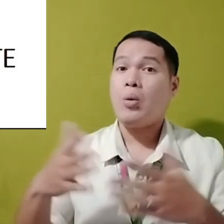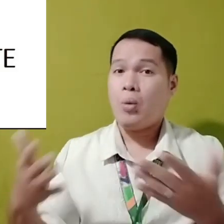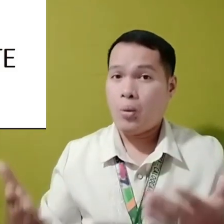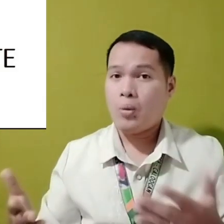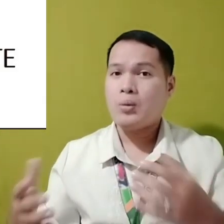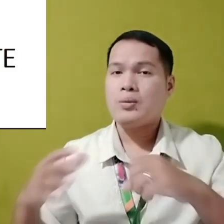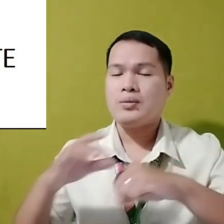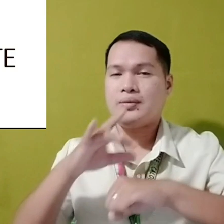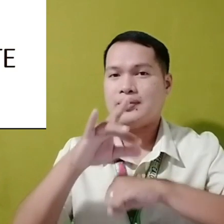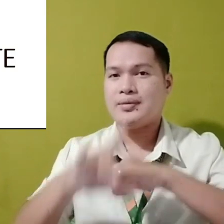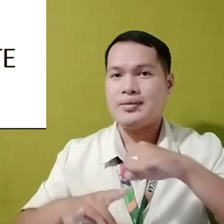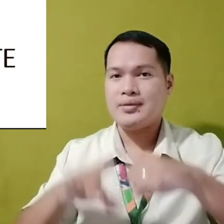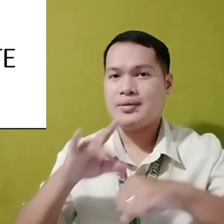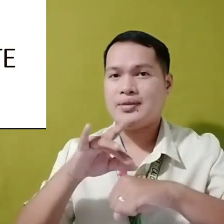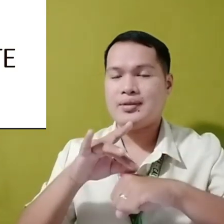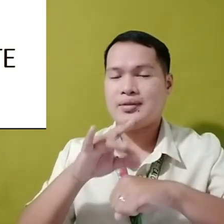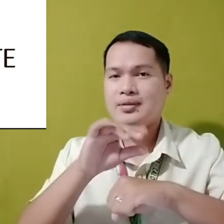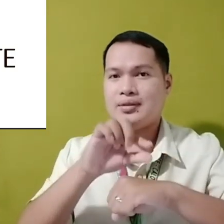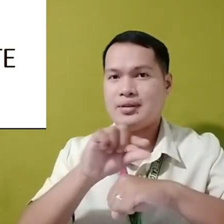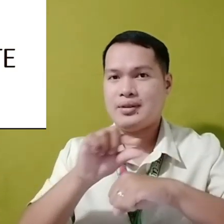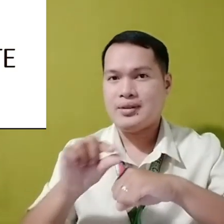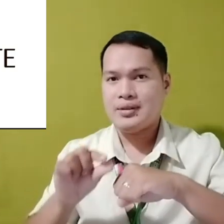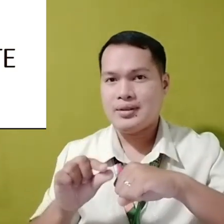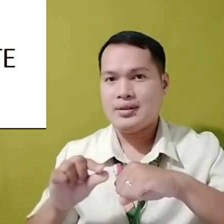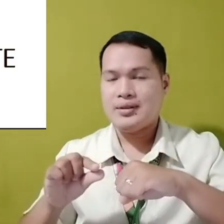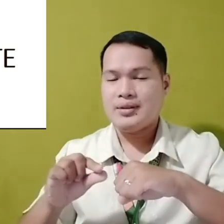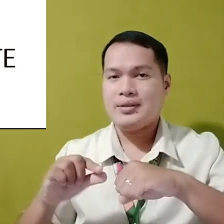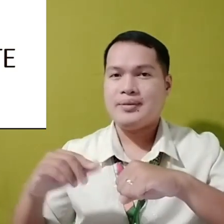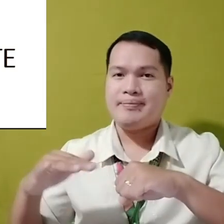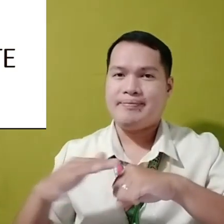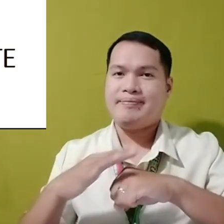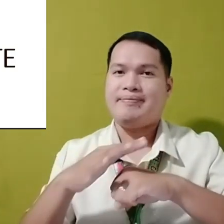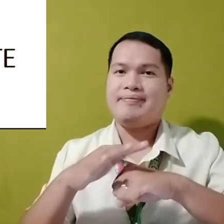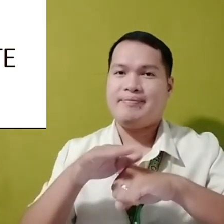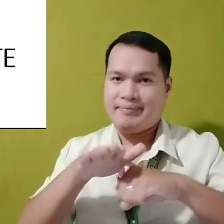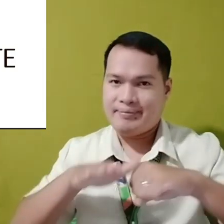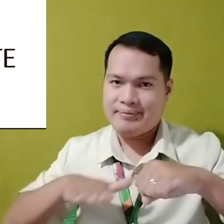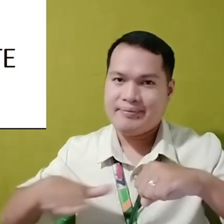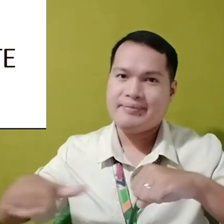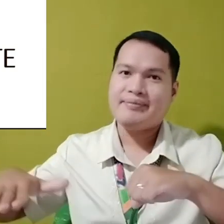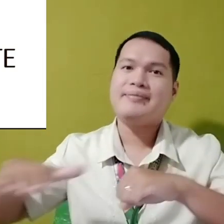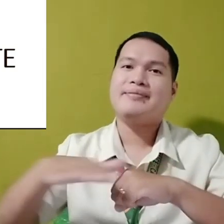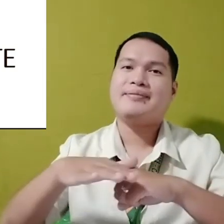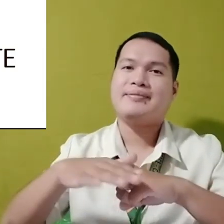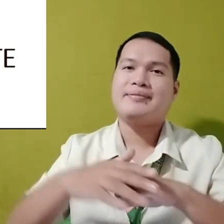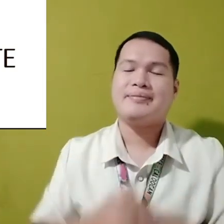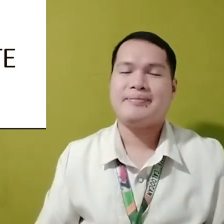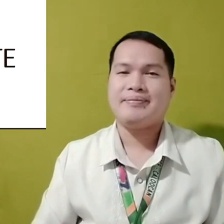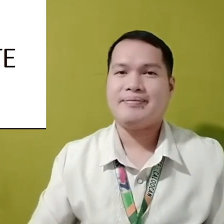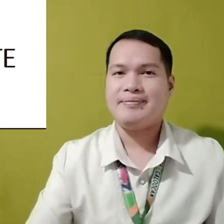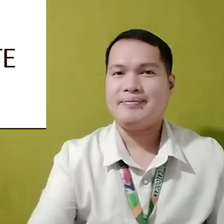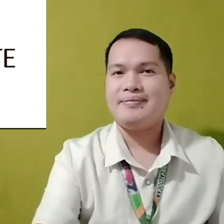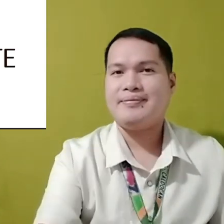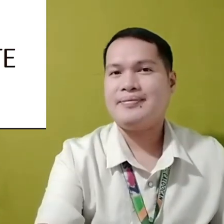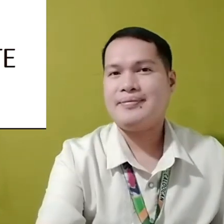Plane Or Earth Lithosphere Ocean